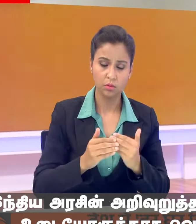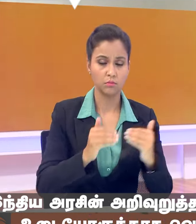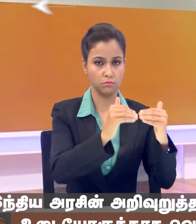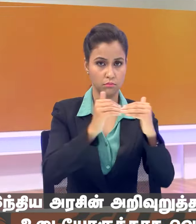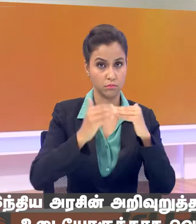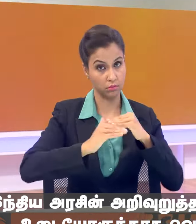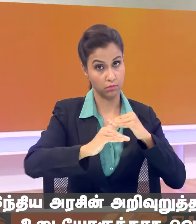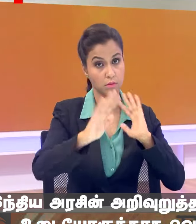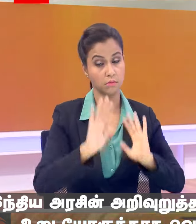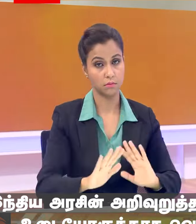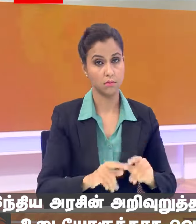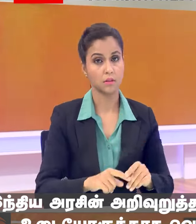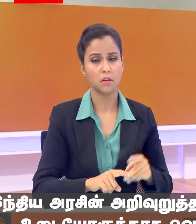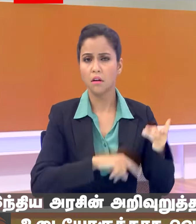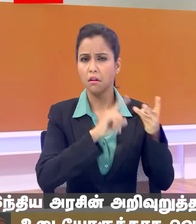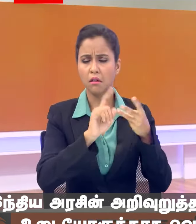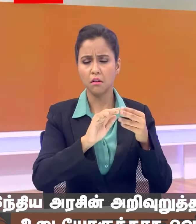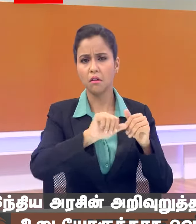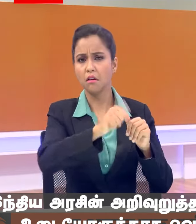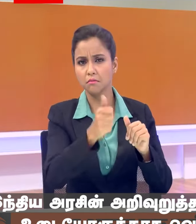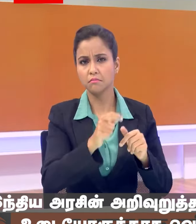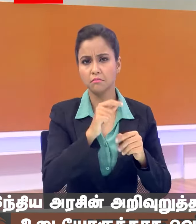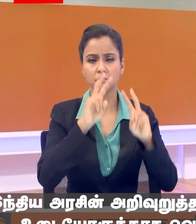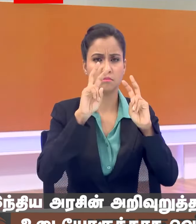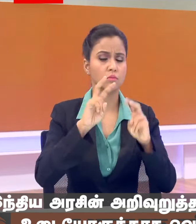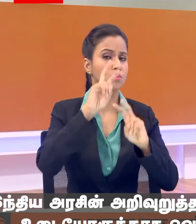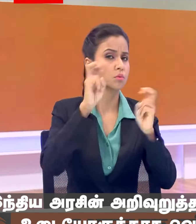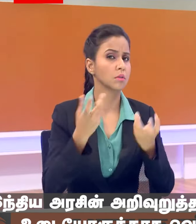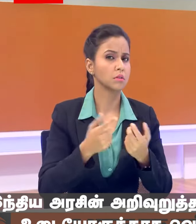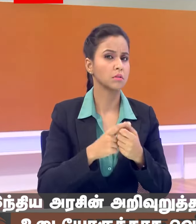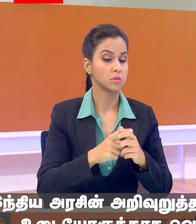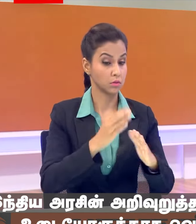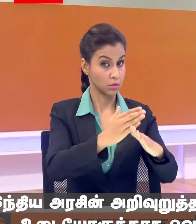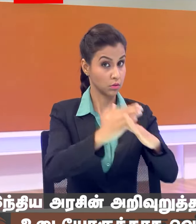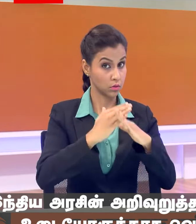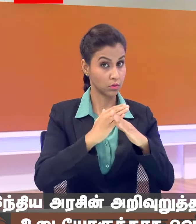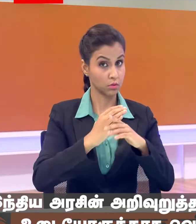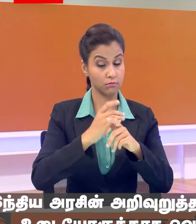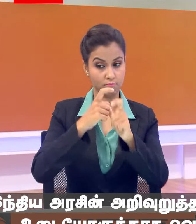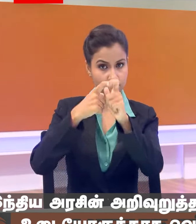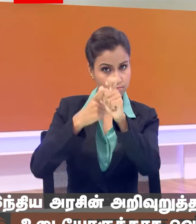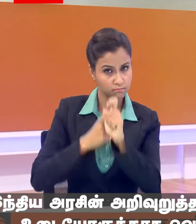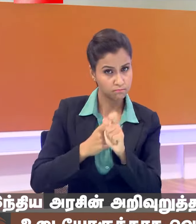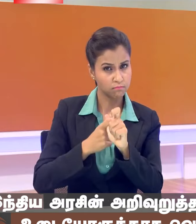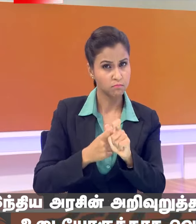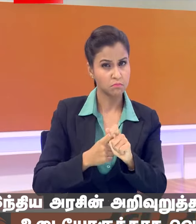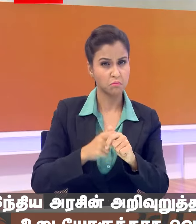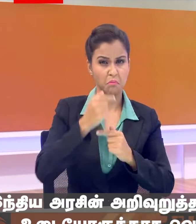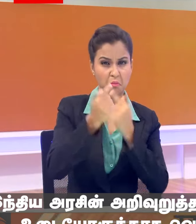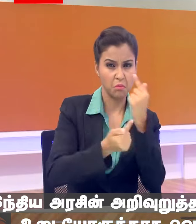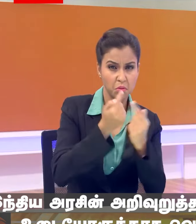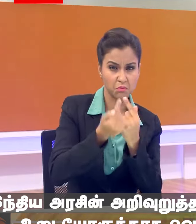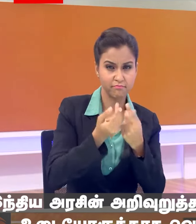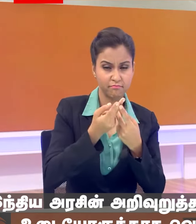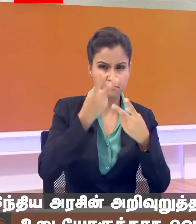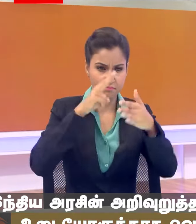एक और भी मांग सब की थी कि कुछ सेक्योरिटी का लोगों के प्लिटिकल फंक्शनरी इसका रिव्यू